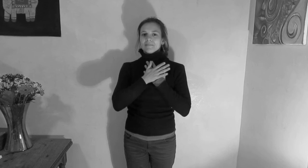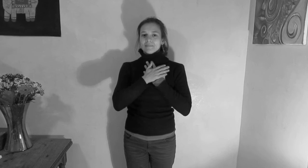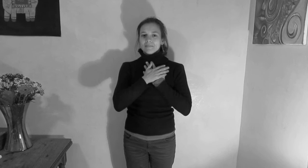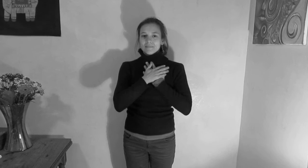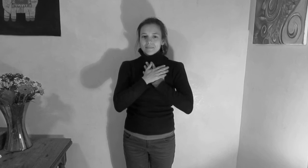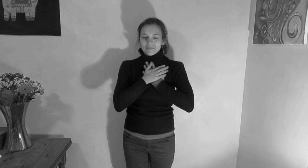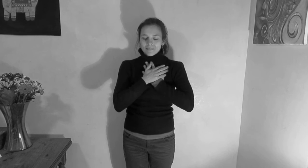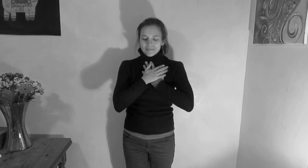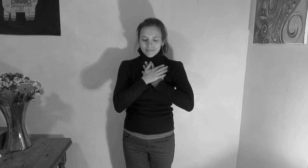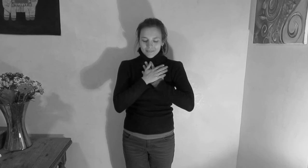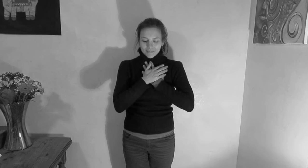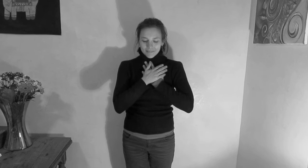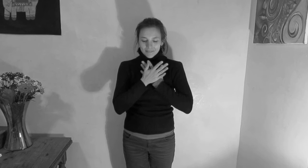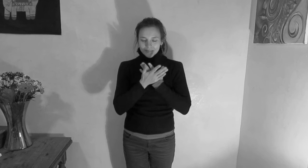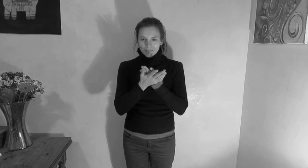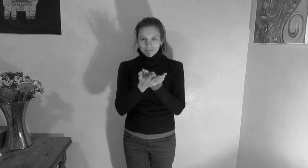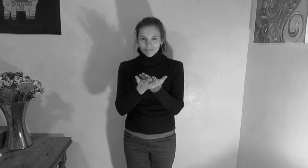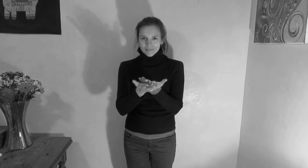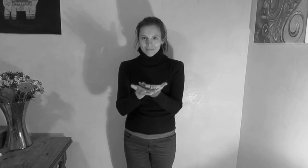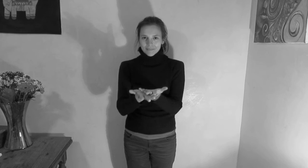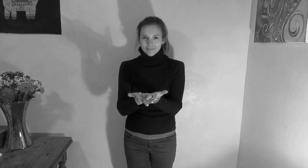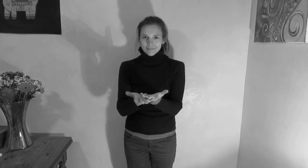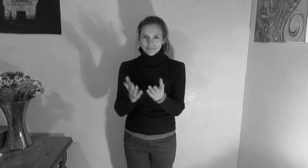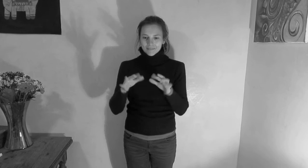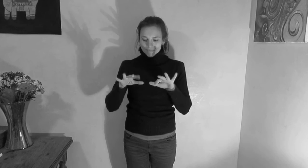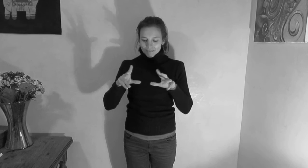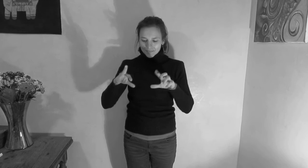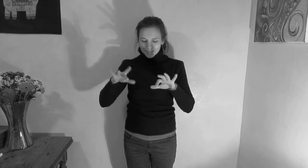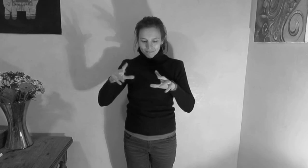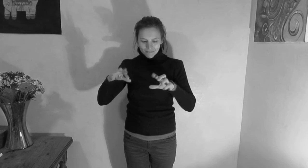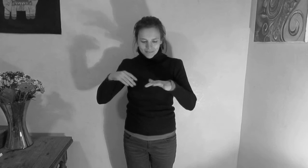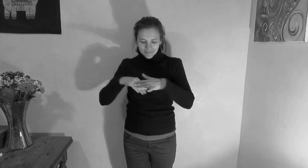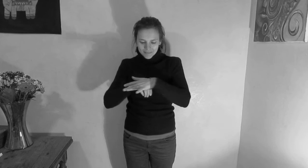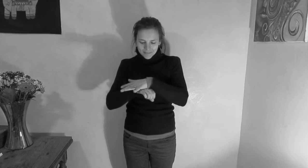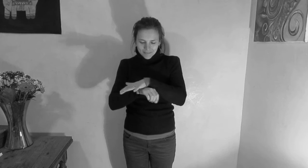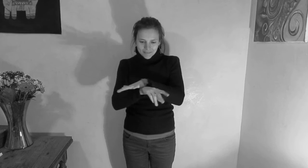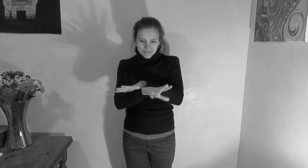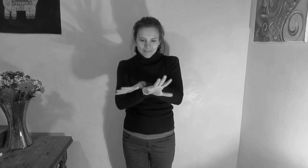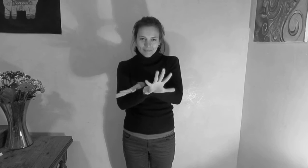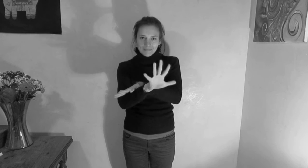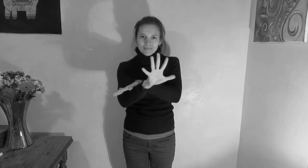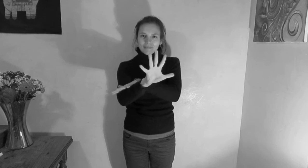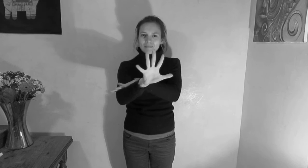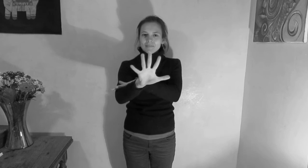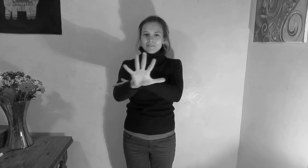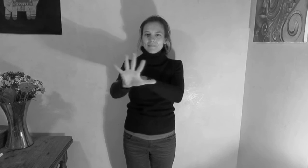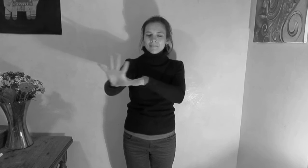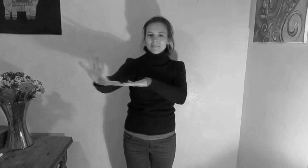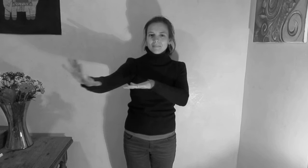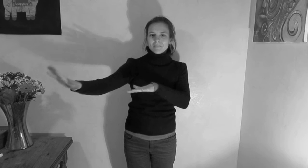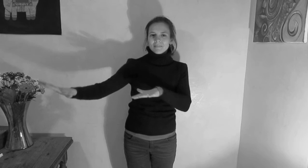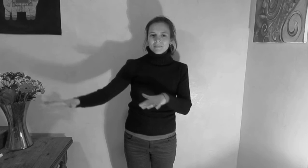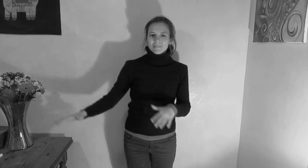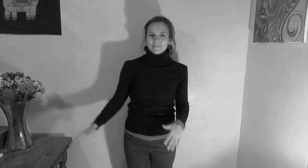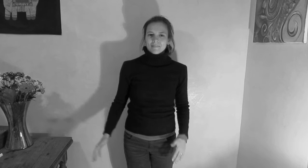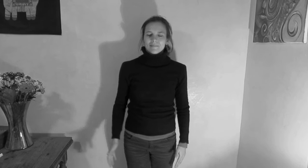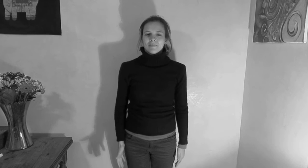me faire plaisir De tes doigts Tu fais des mères Album,